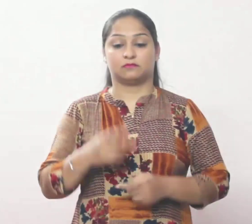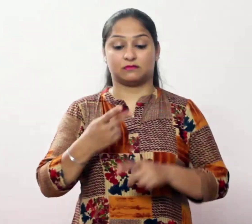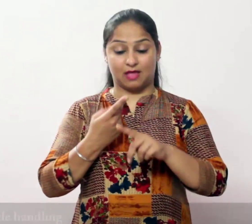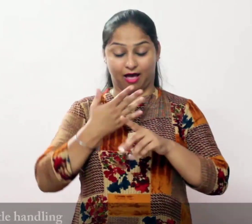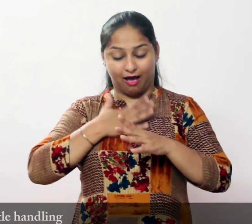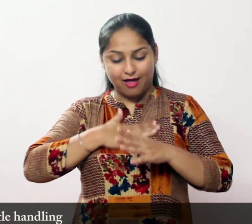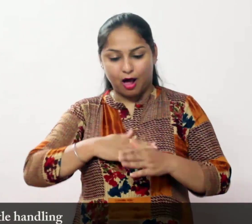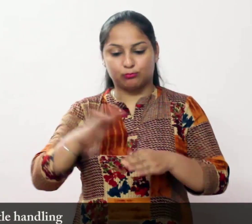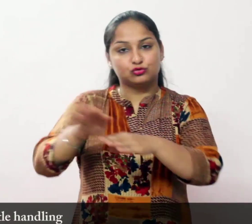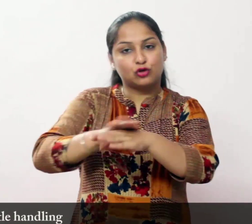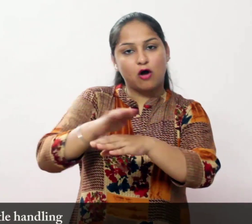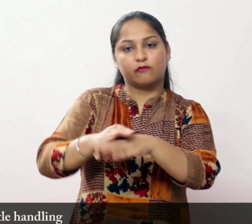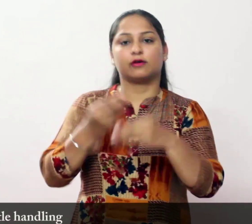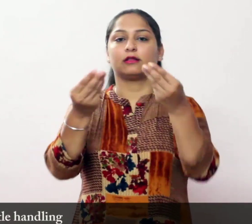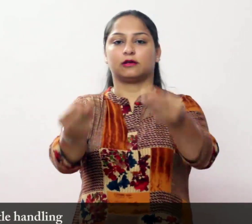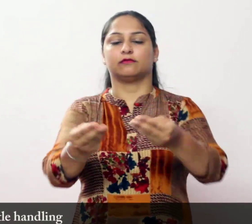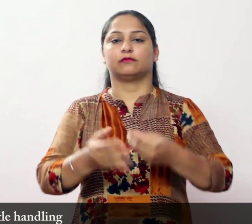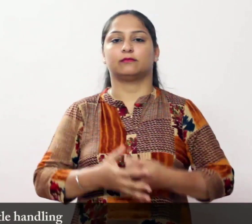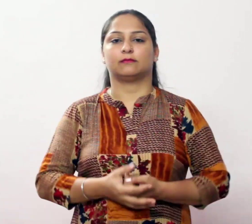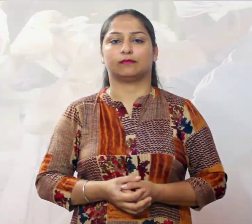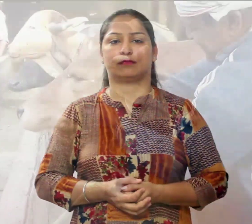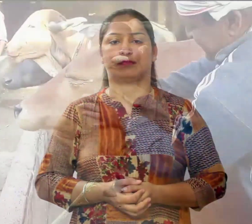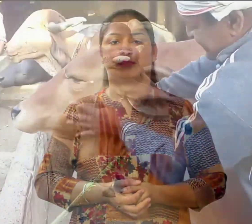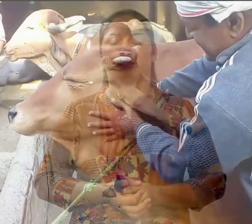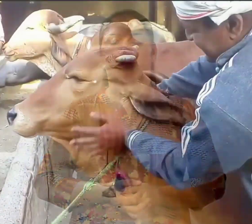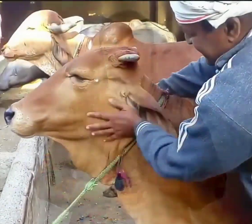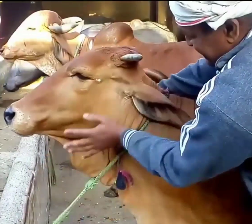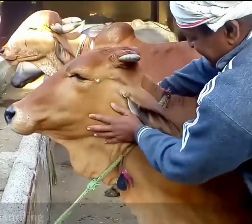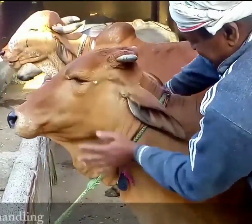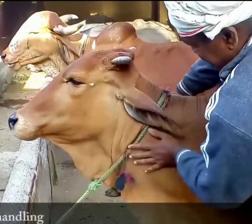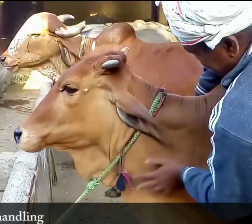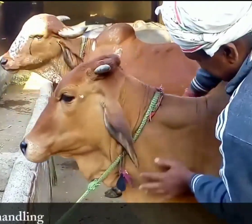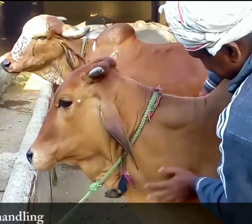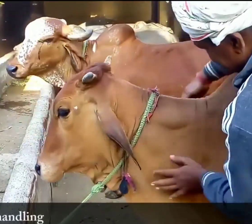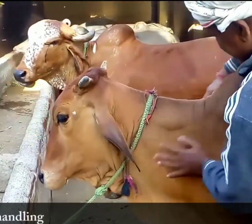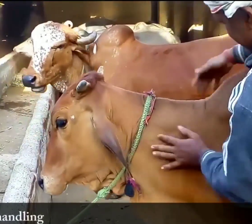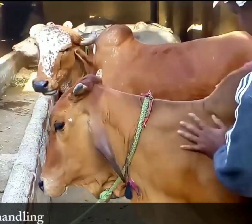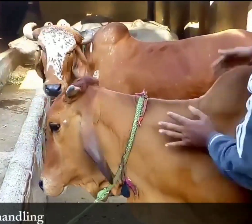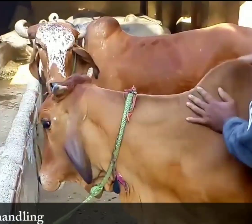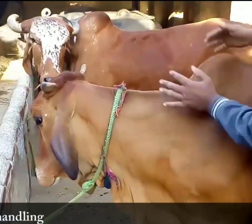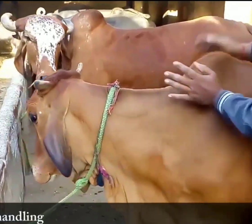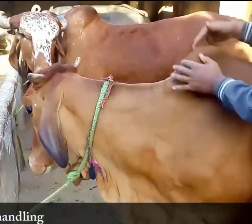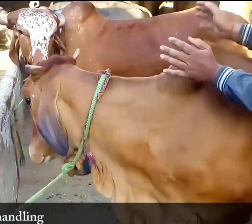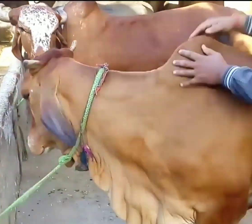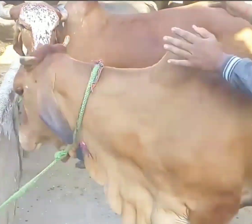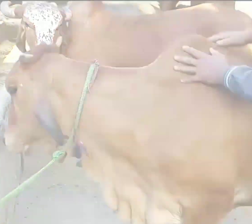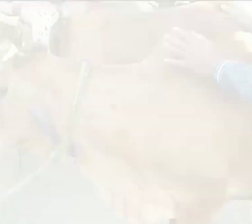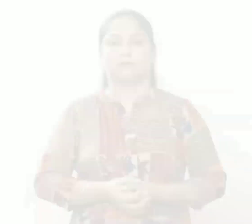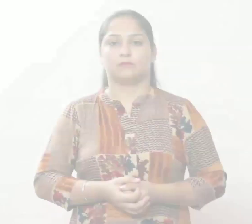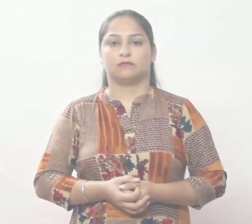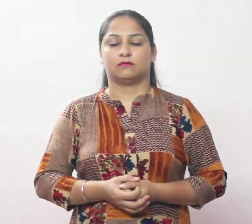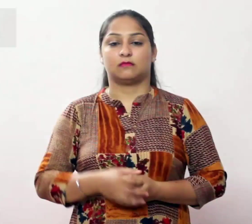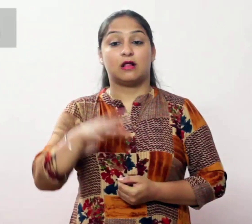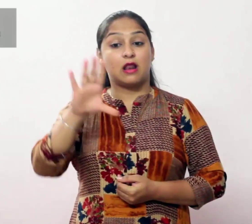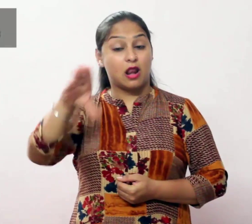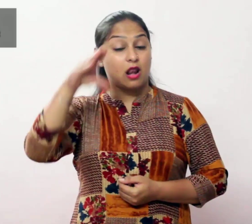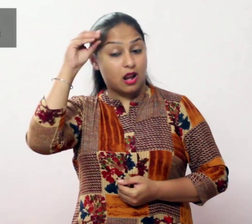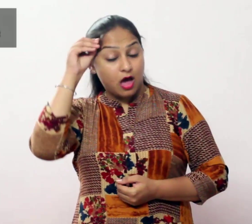कोमल से निपटने का उप्योग करें कोमलता संभालती है उडान शेत्र